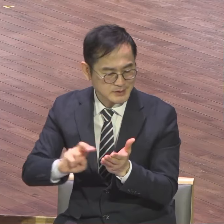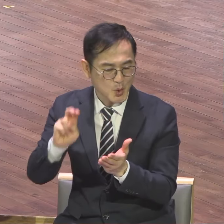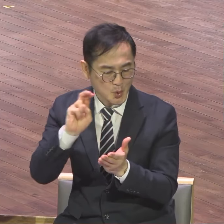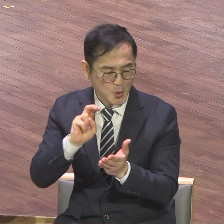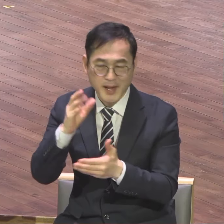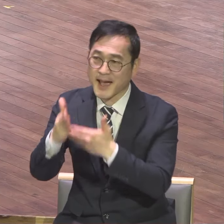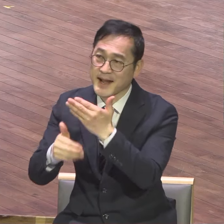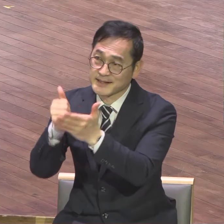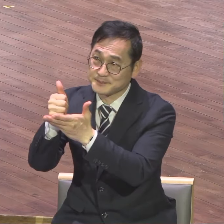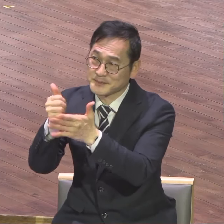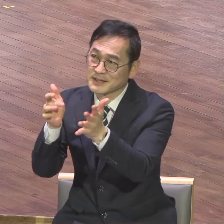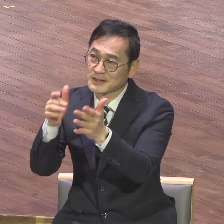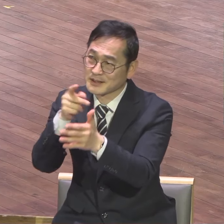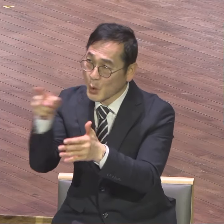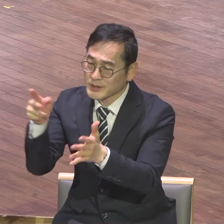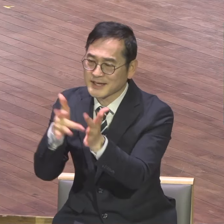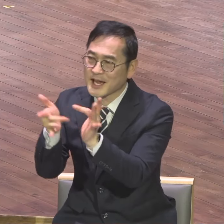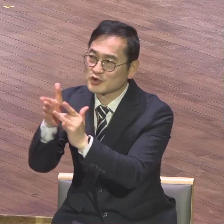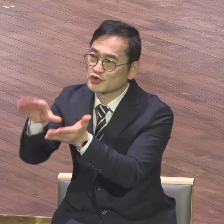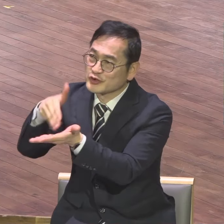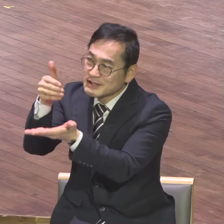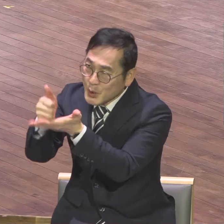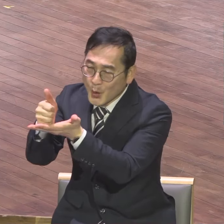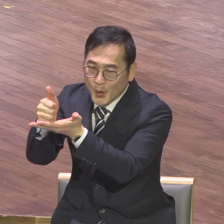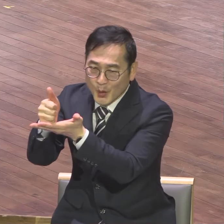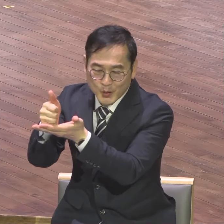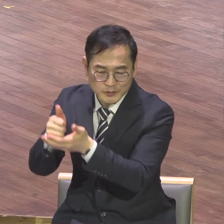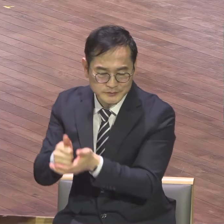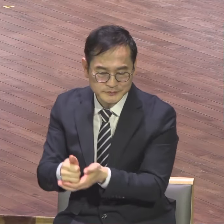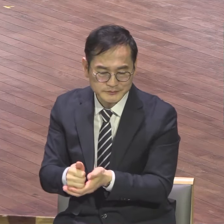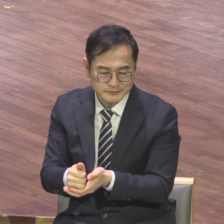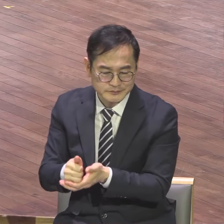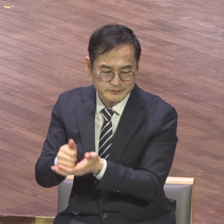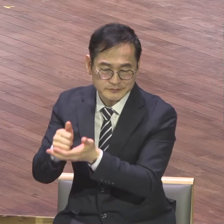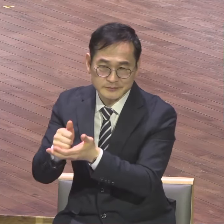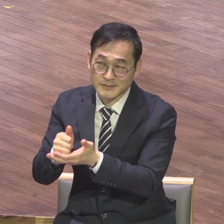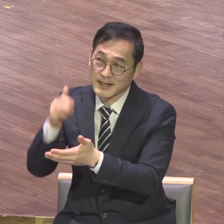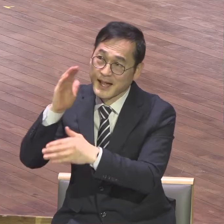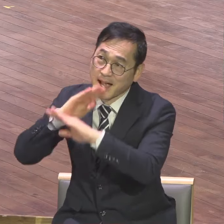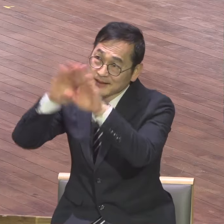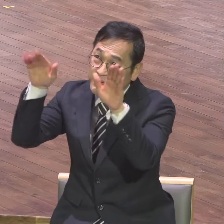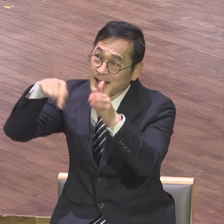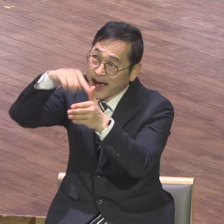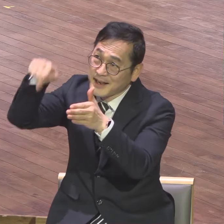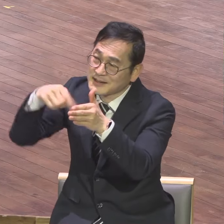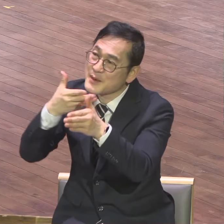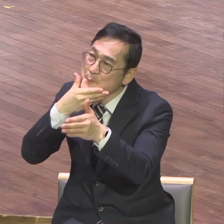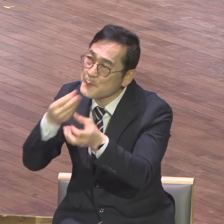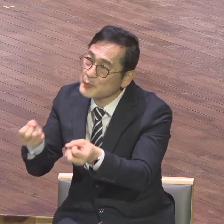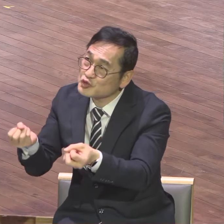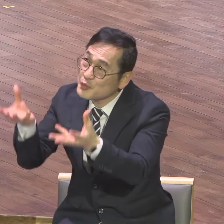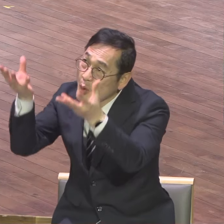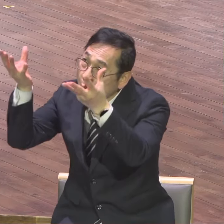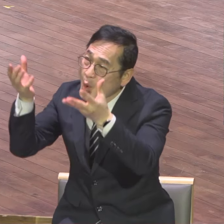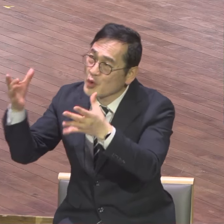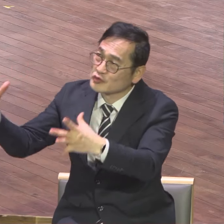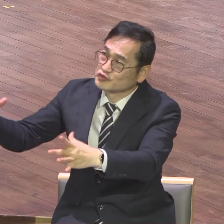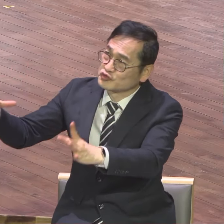곧 우리 주 예수 거이스도 아버지께서 거이스도 안에서 하늘에 속한 모든 신령한 복을 우리에게 복 주시되 곧